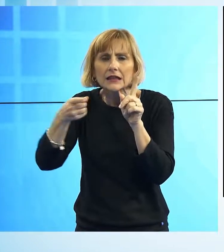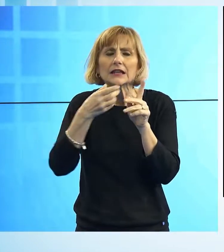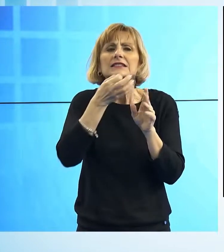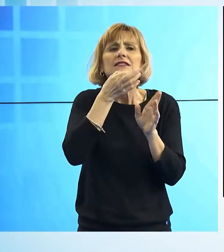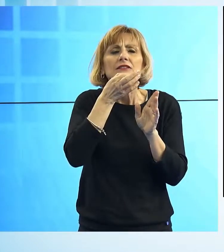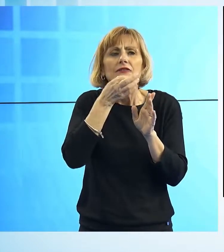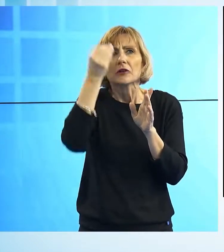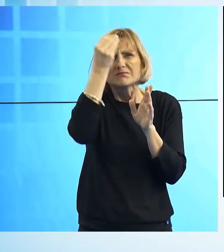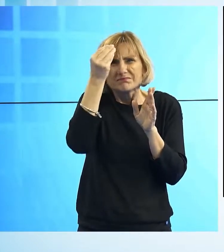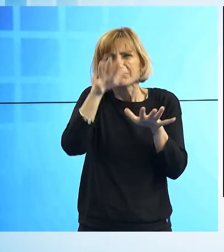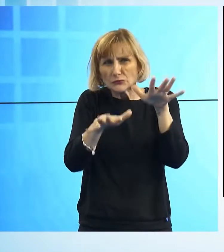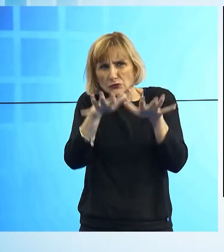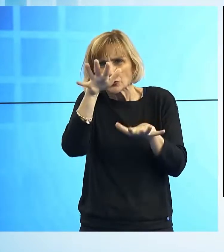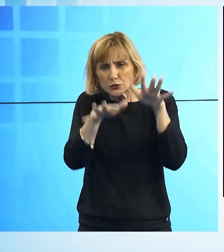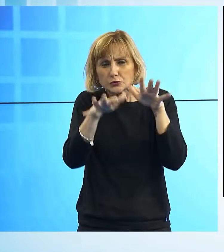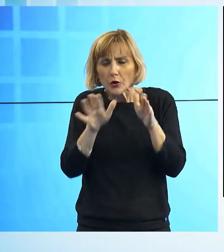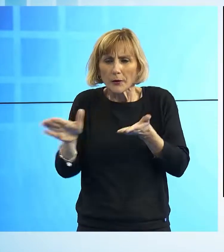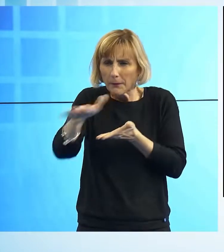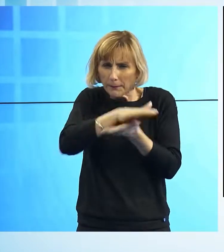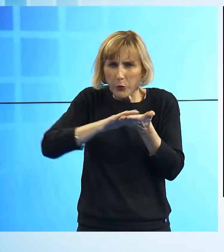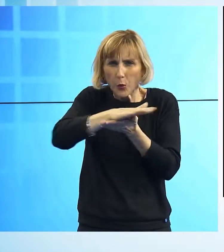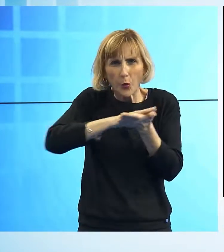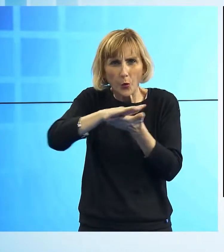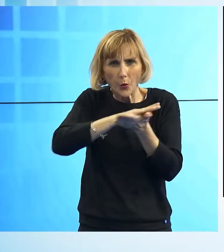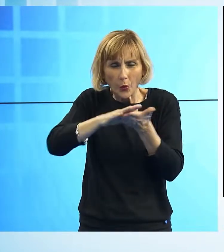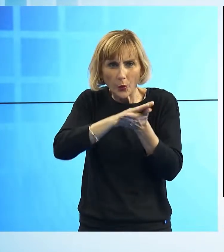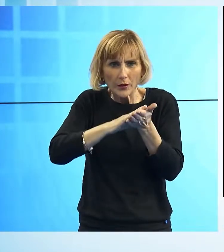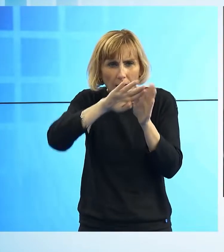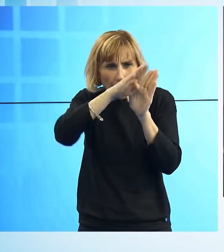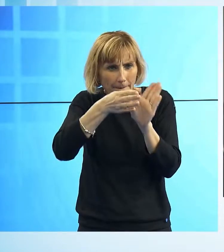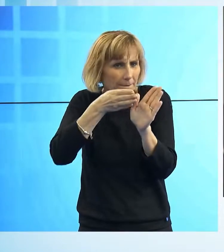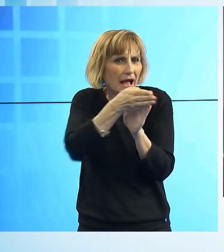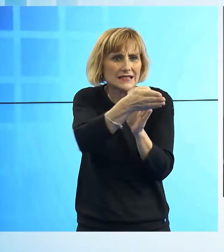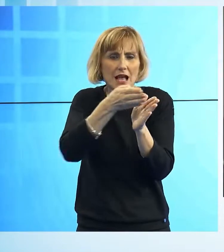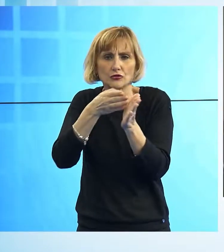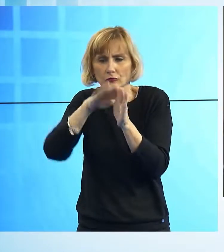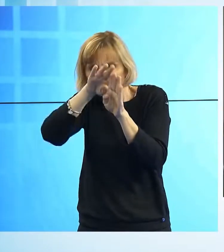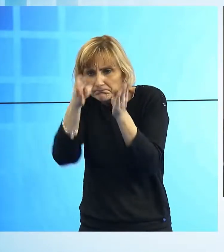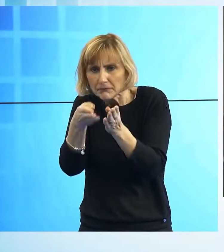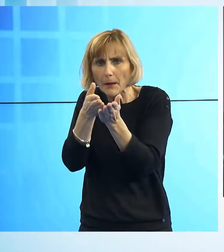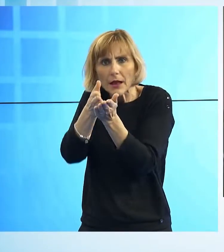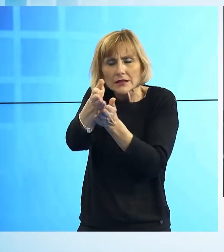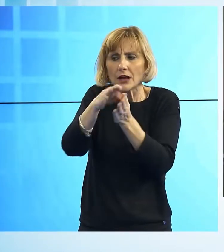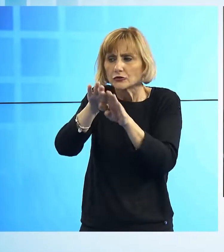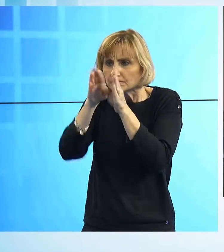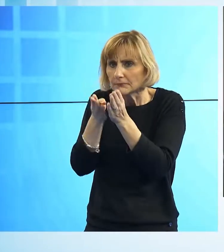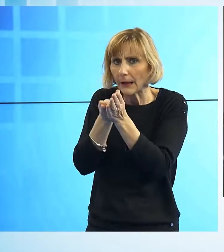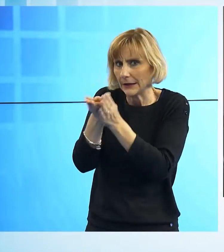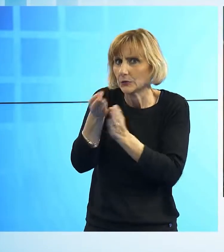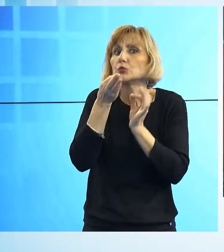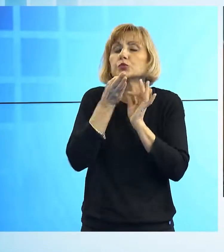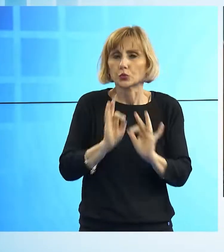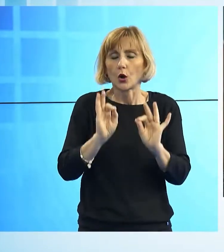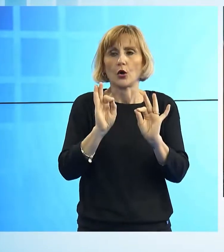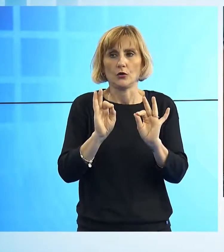presumere che una volta svuotata possa esserci comunque qualche cosa, qualche cosa che andrà accertato.